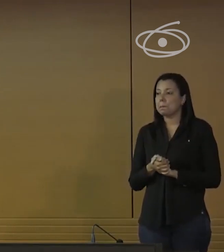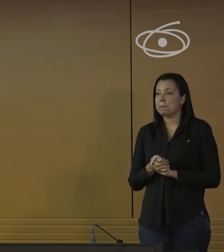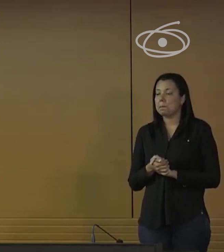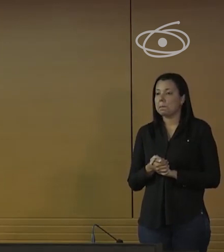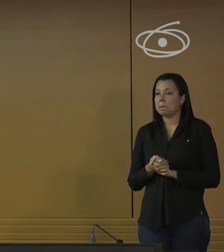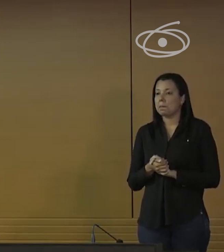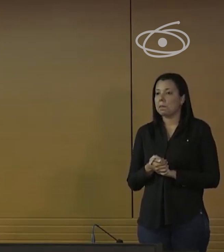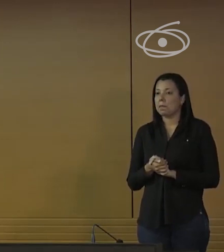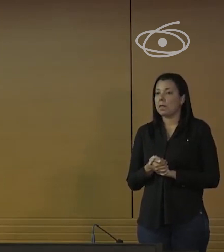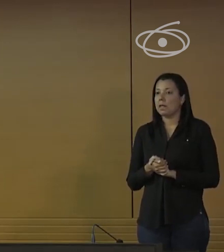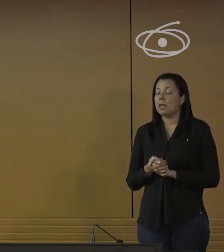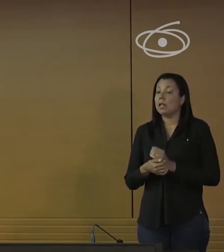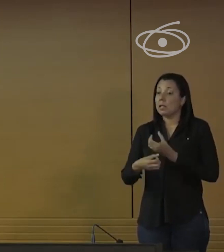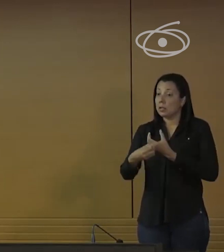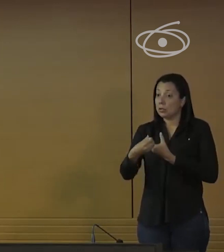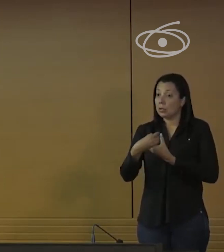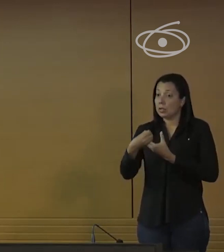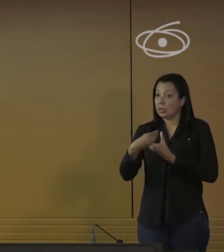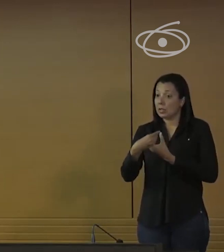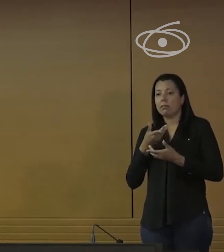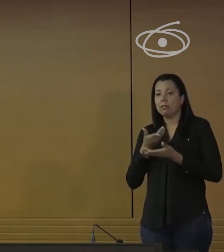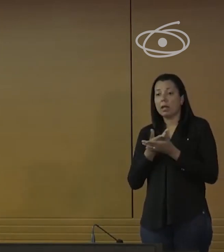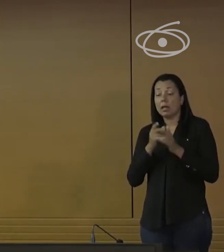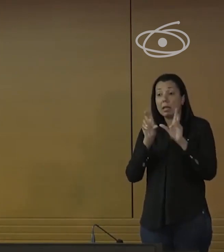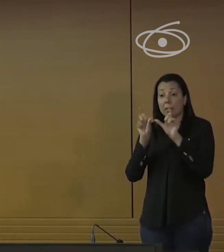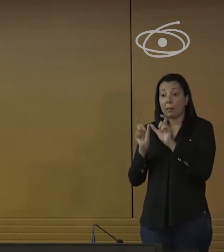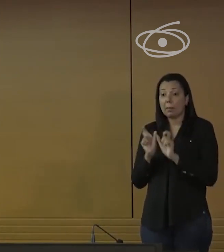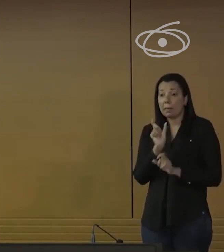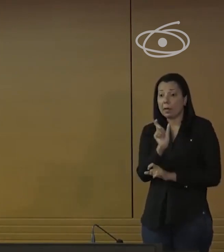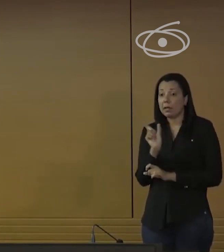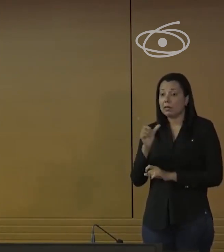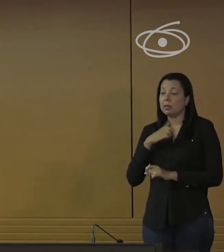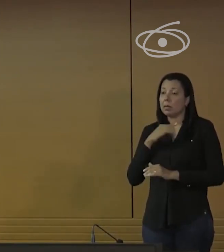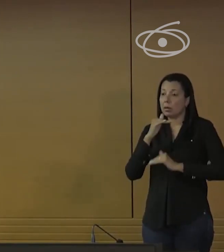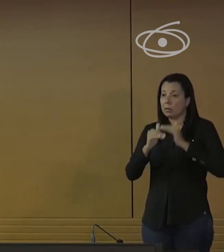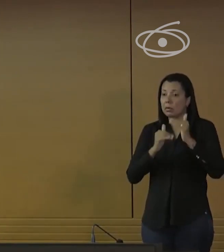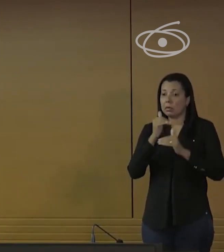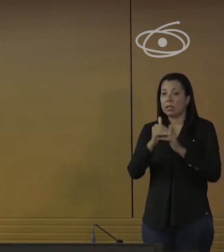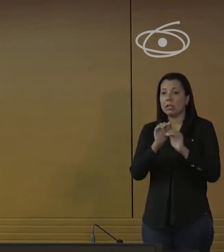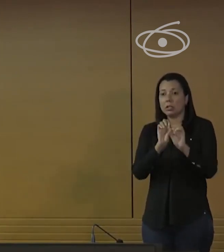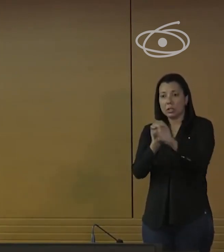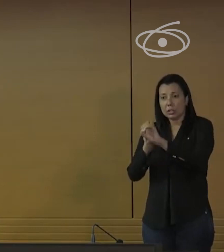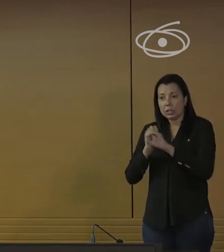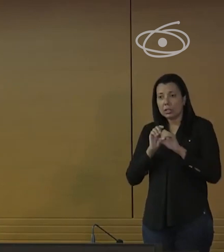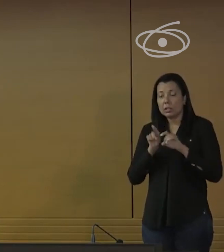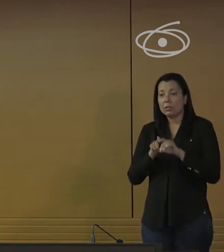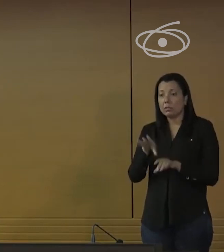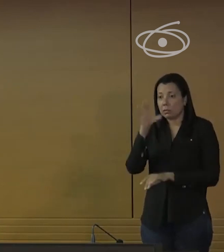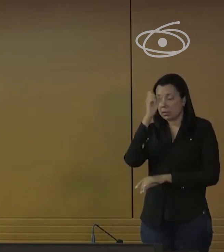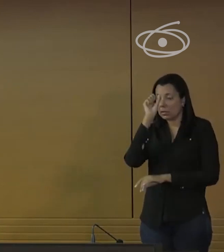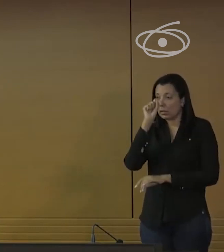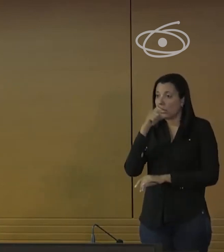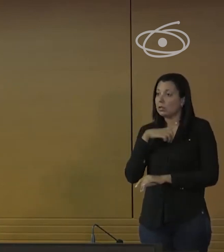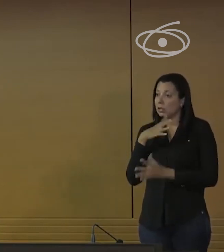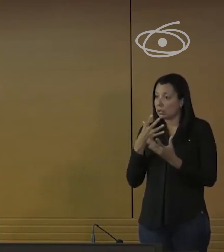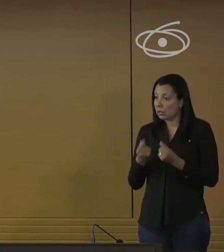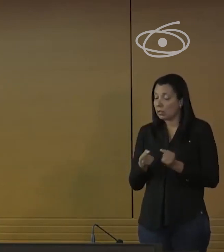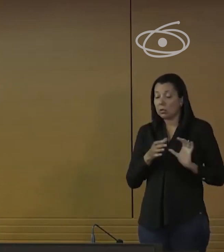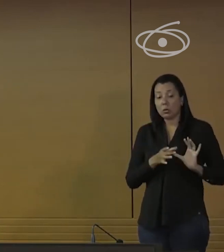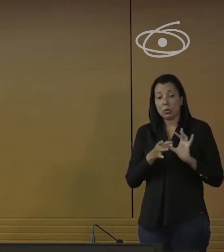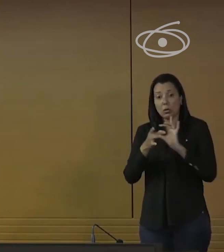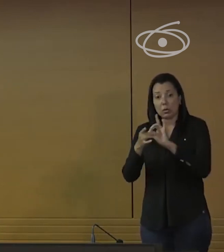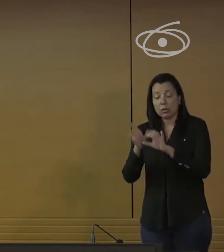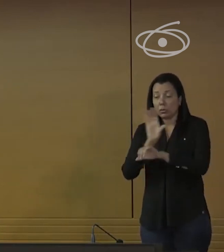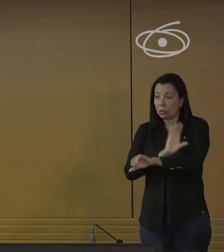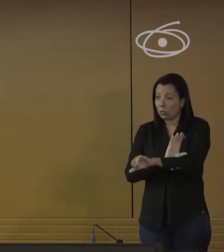da alfabetização das nossas crianças. Todo o processo de ensino e aprendizagem concebido no contexto